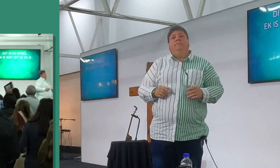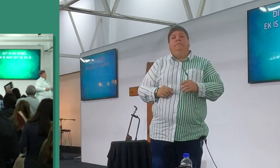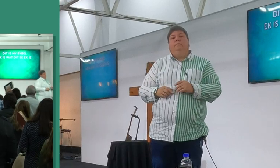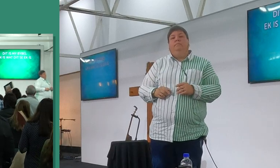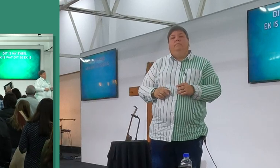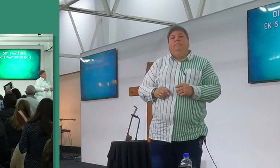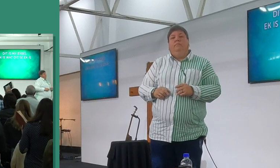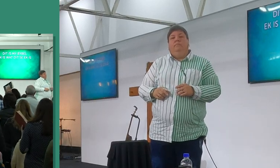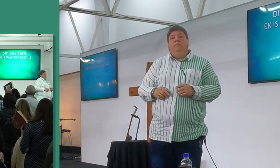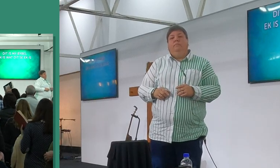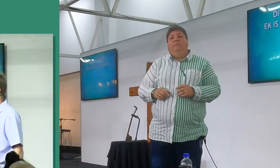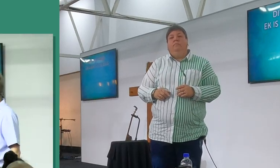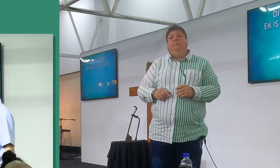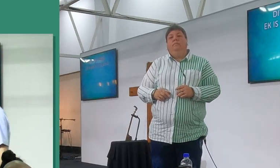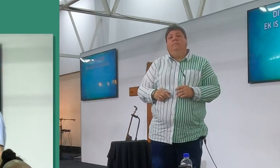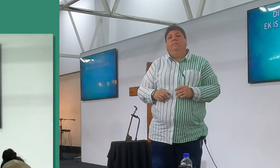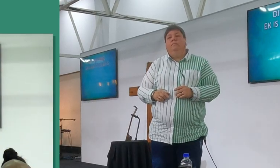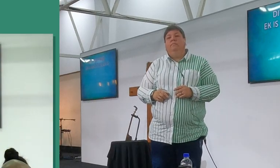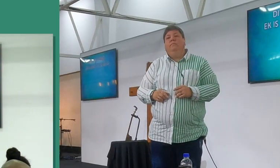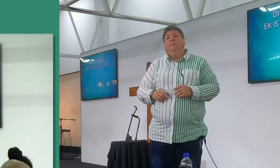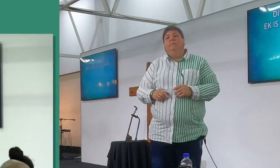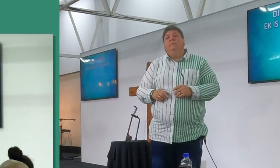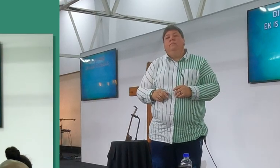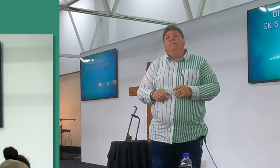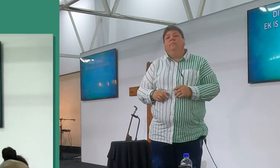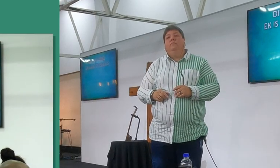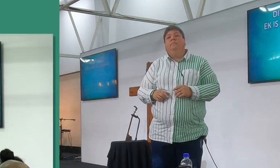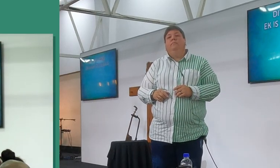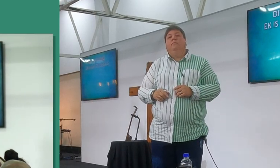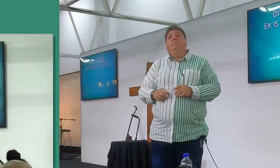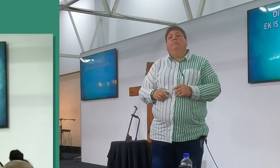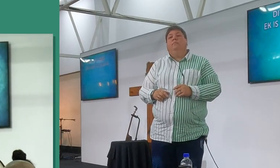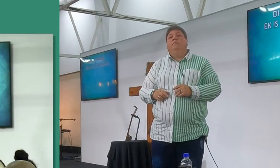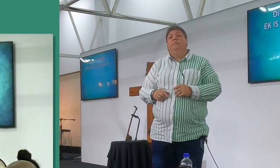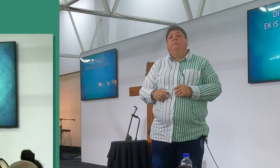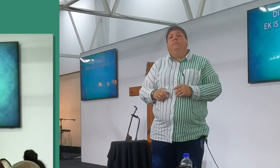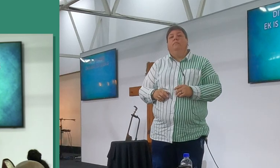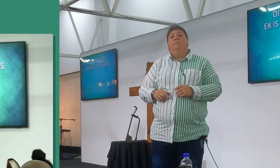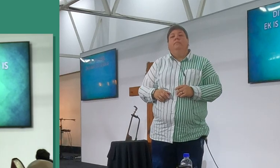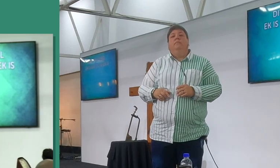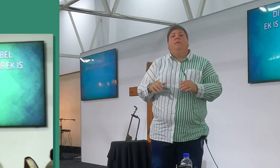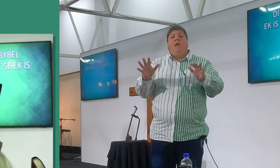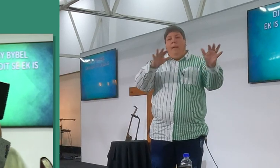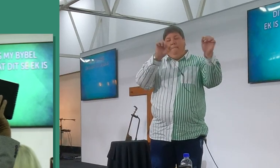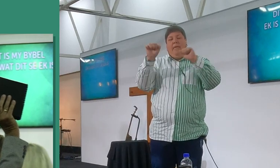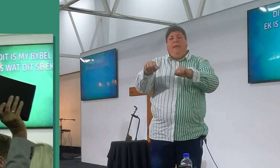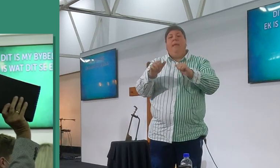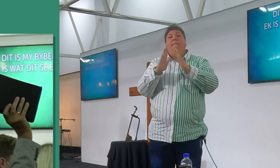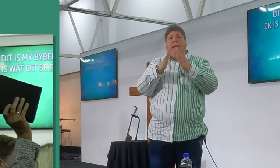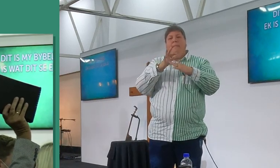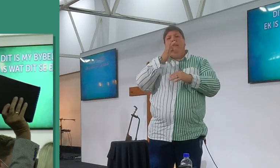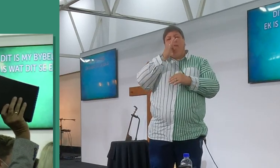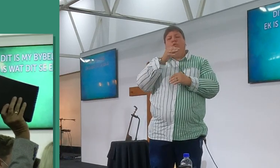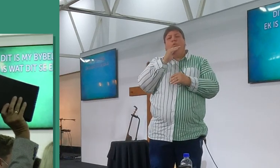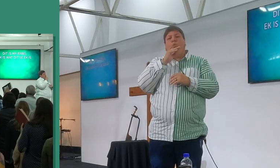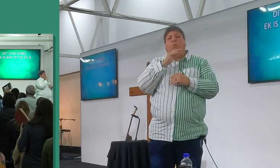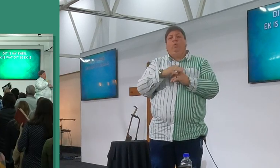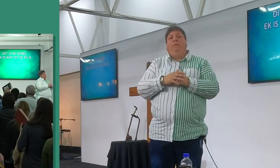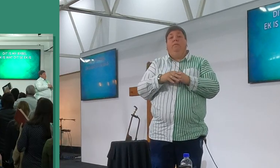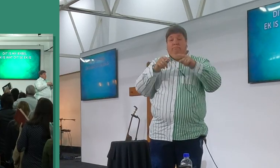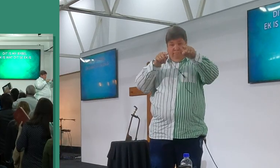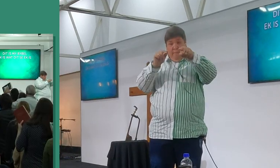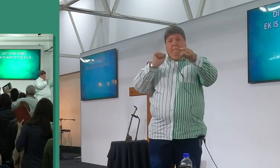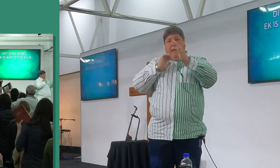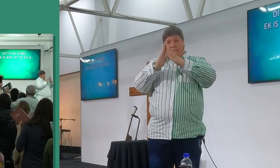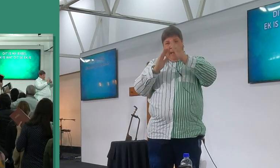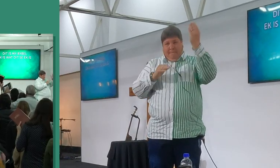bouw, op die woord van die jyre, en dis ook om ons altyd terug gaan na die woord, en ek geloof, die bybel is genoeg, sê bykie amen toe, amen, lees saam met my, dit is